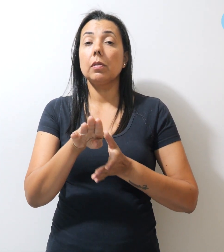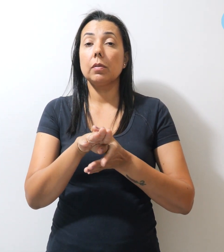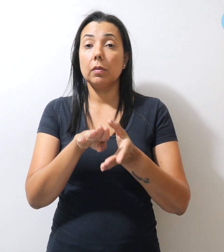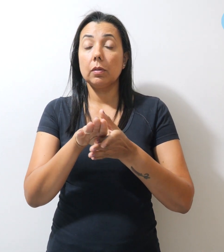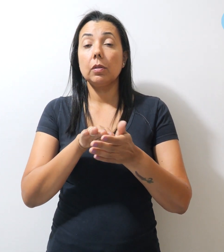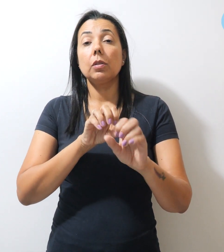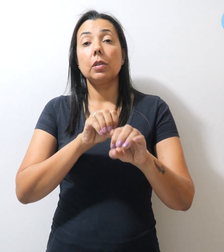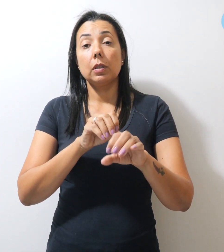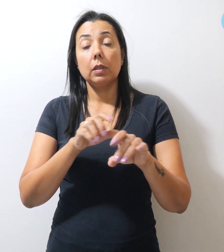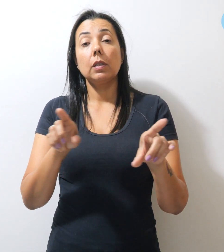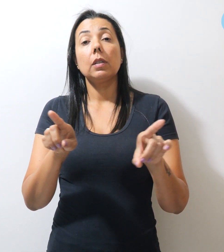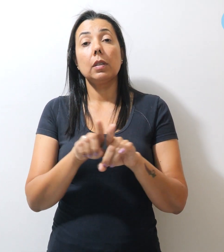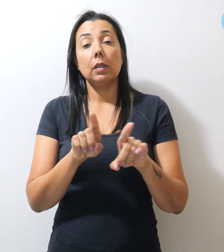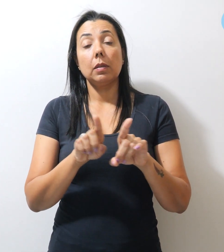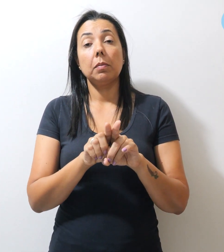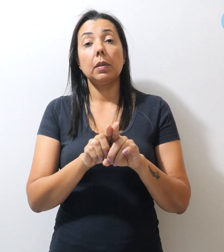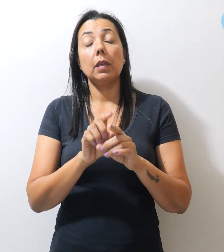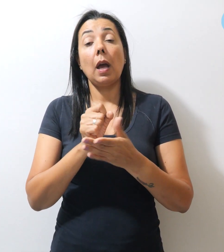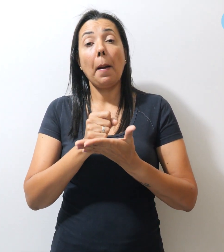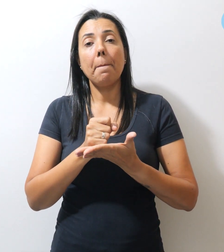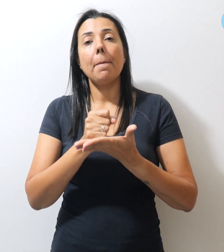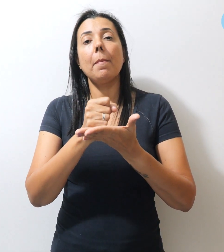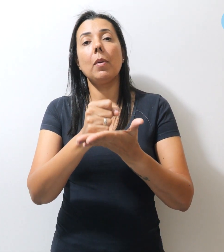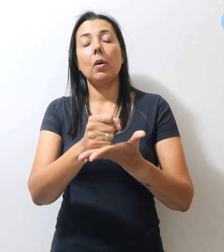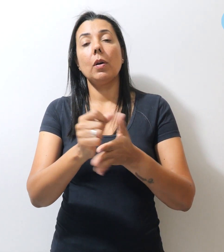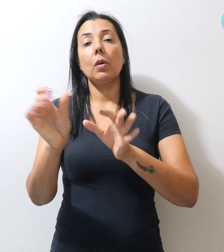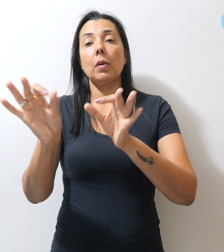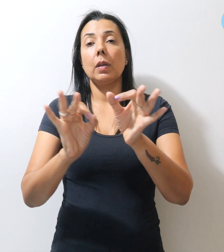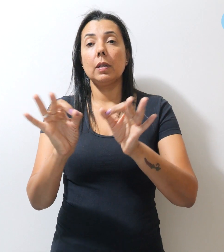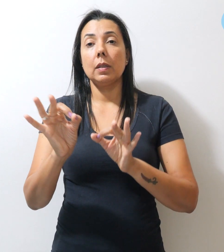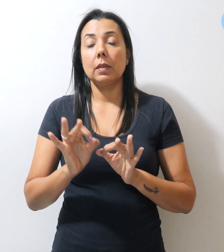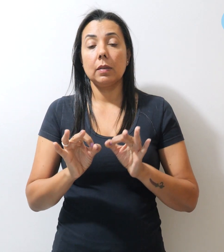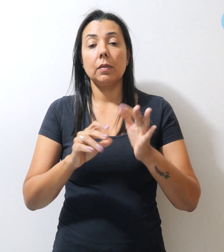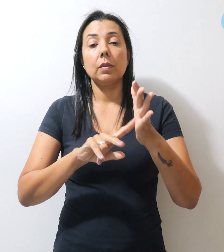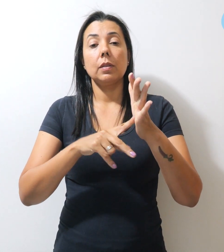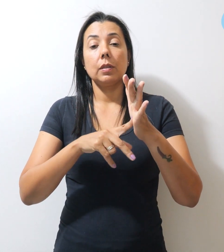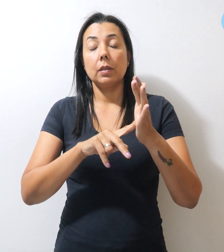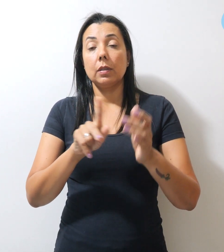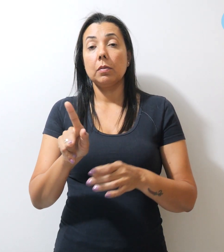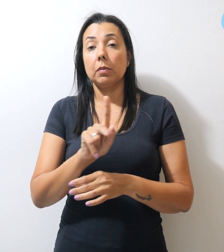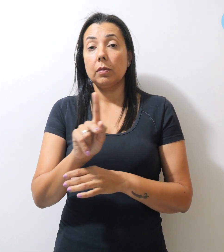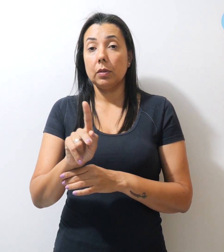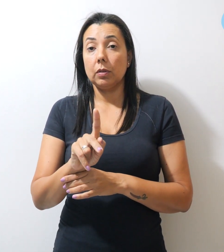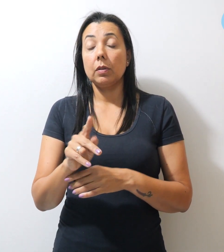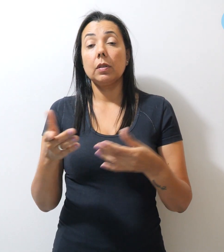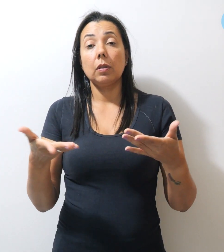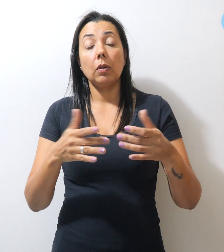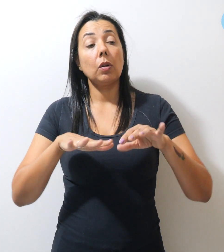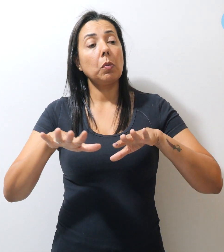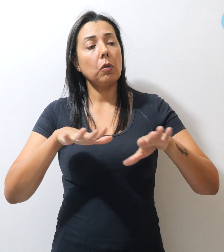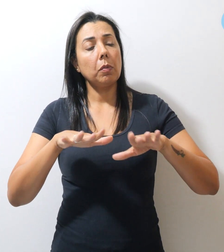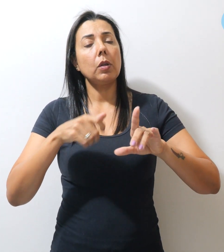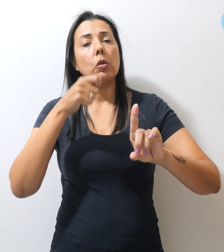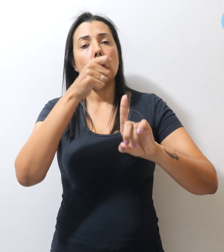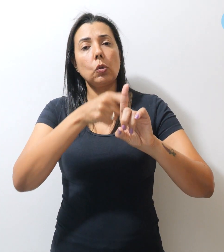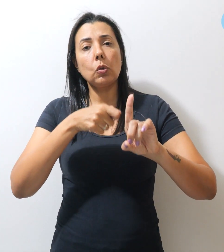bem como apoiamos a organização do SimproDF nesse movimento de luta da categoria.